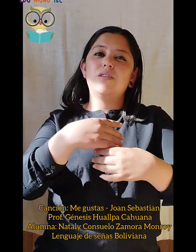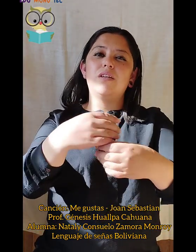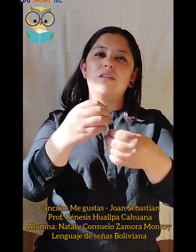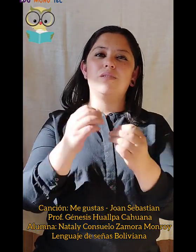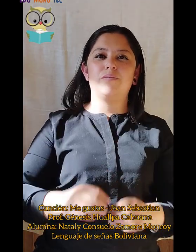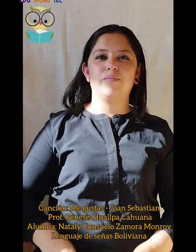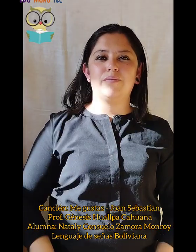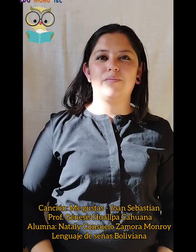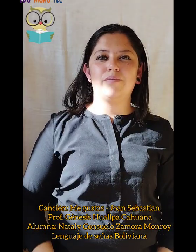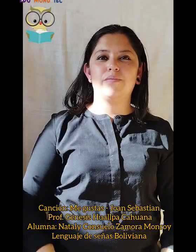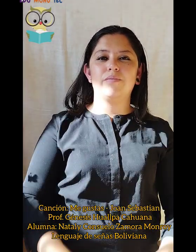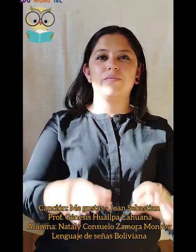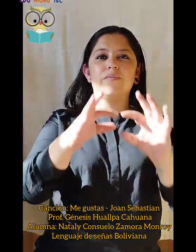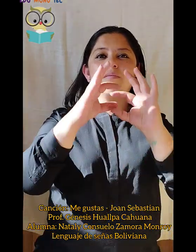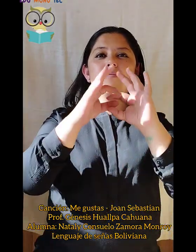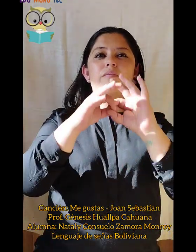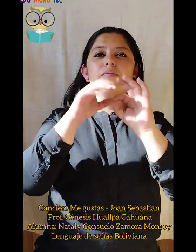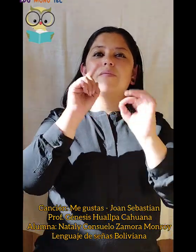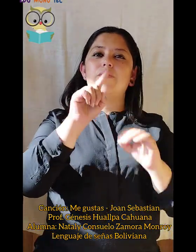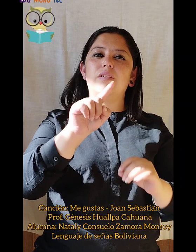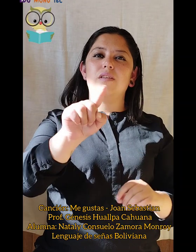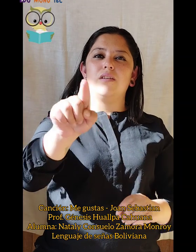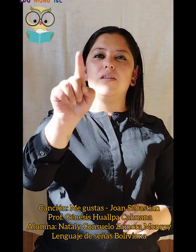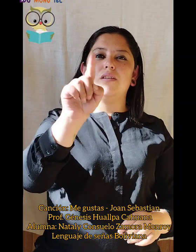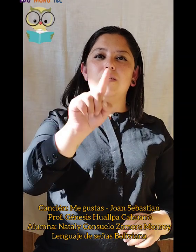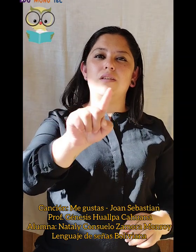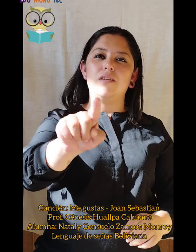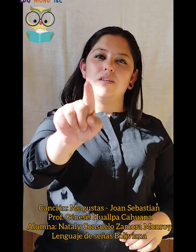gusta de ti